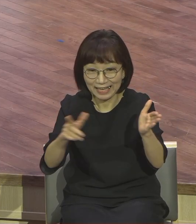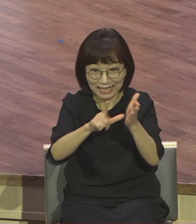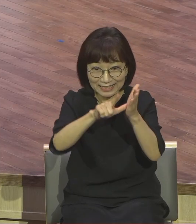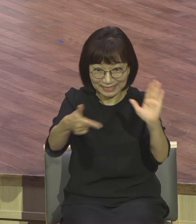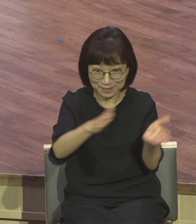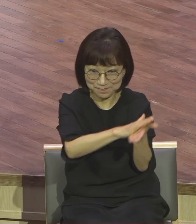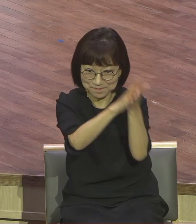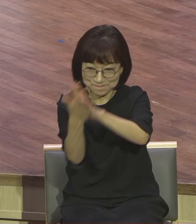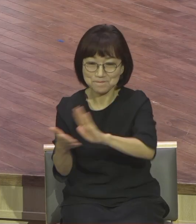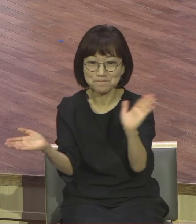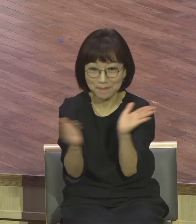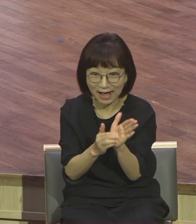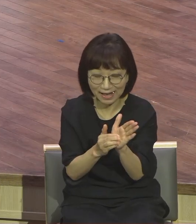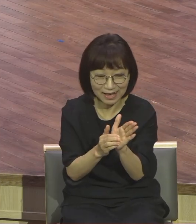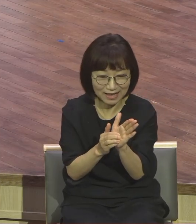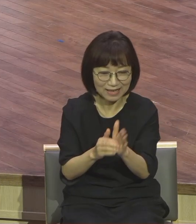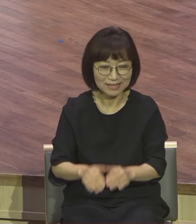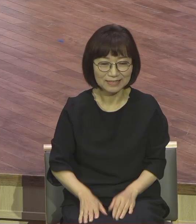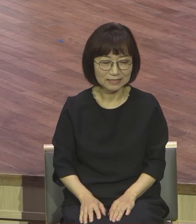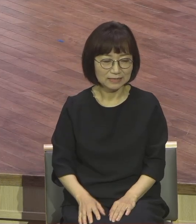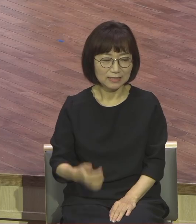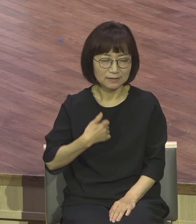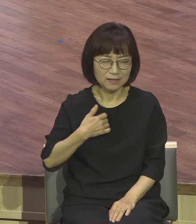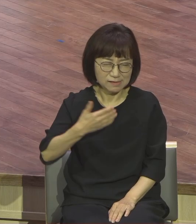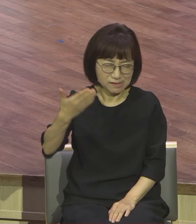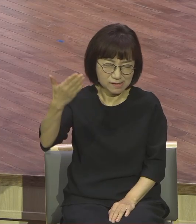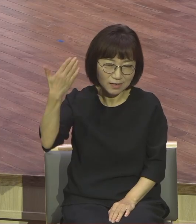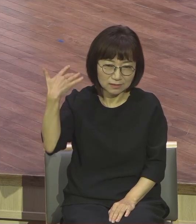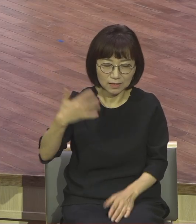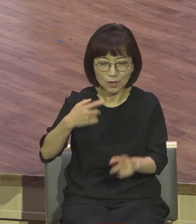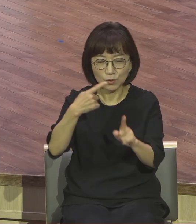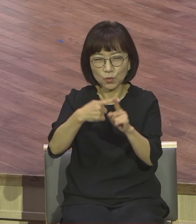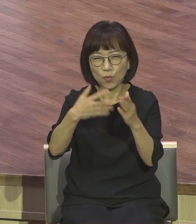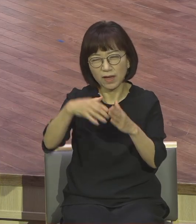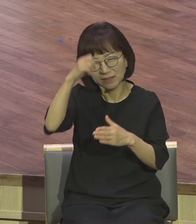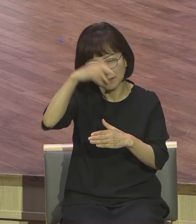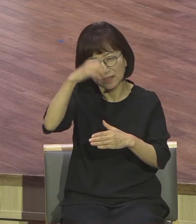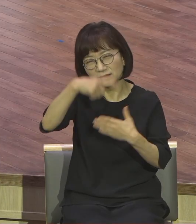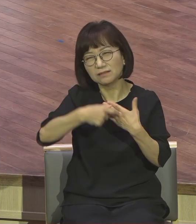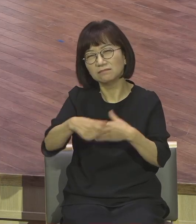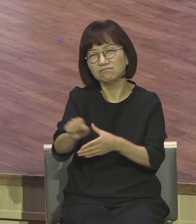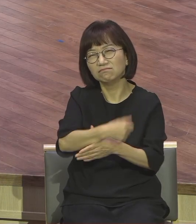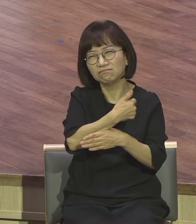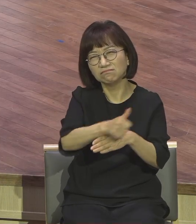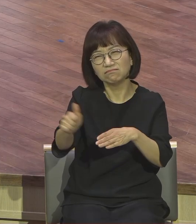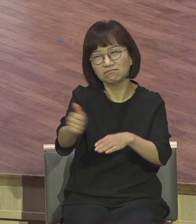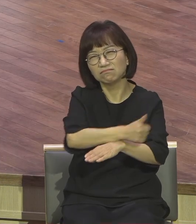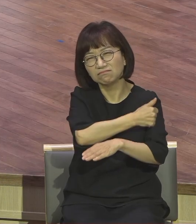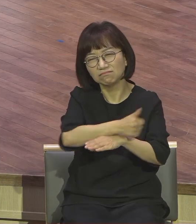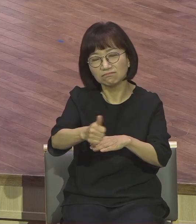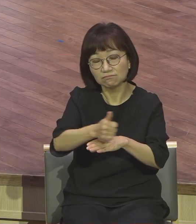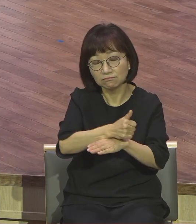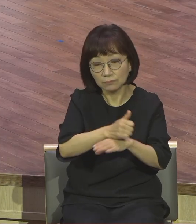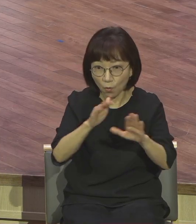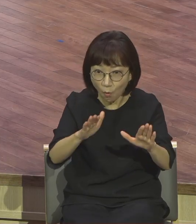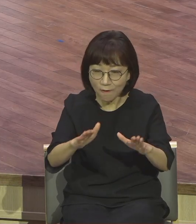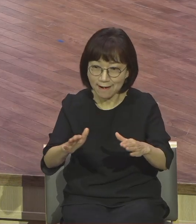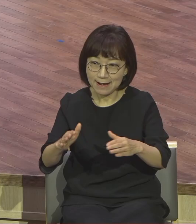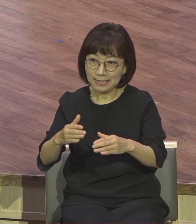내가 교회를 다녔 전에 다녔지만 종교생활을 한 거 하고 예웅교회 나가 복음시대 열린 걸 알았으면 여러분 빨리